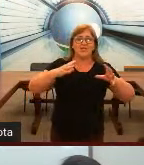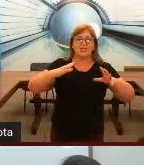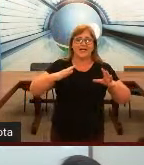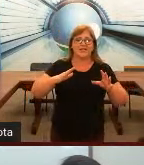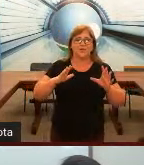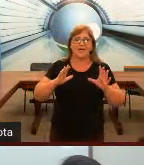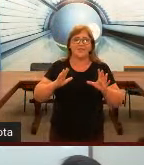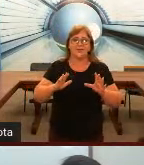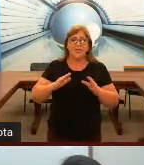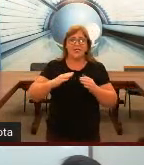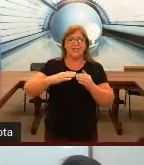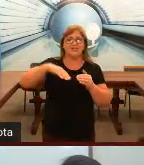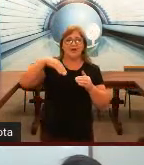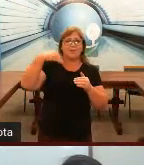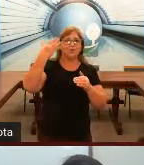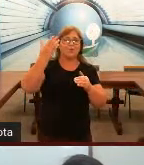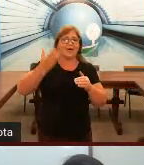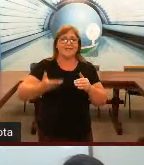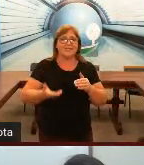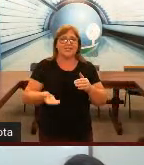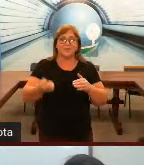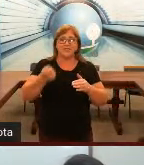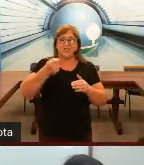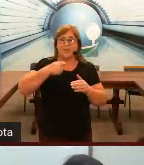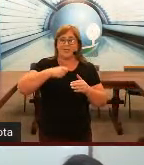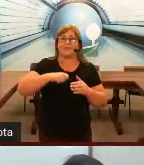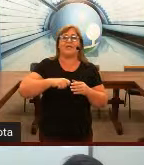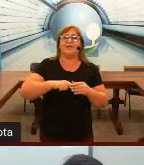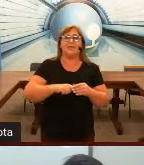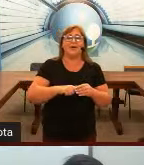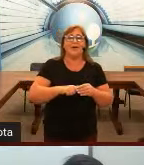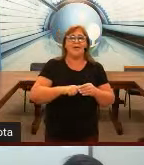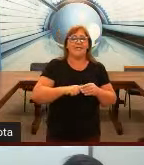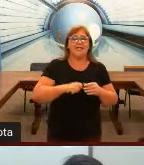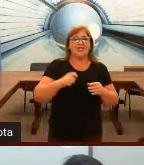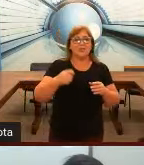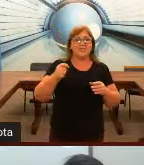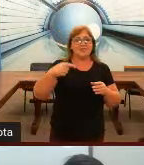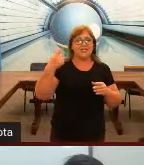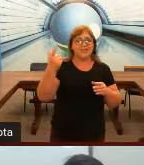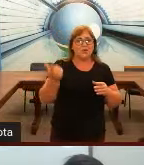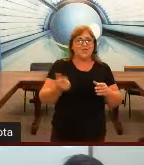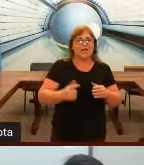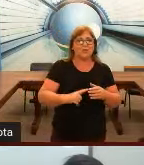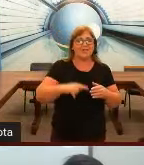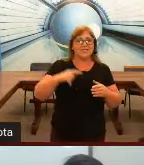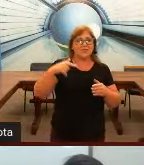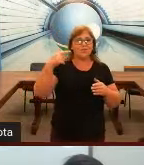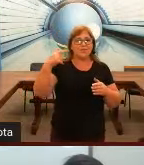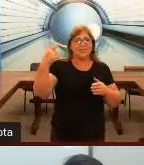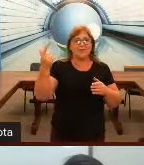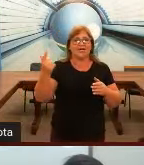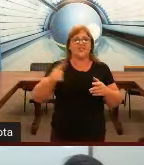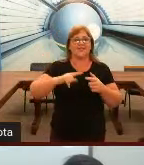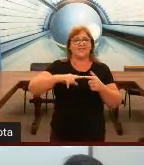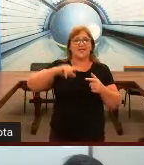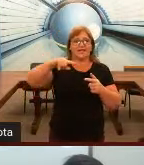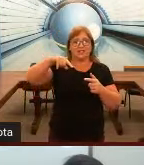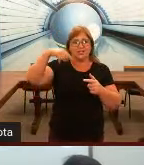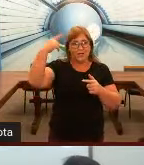quando a gente nasce no Brasil, porque a gente vai para outro país, porque a gente precisa aprender outra língua, e a gente muitas vezes tem dificuldade, porque a segunda língua da gente vai ser aquela que a gente